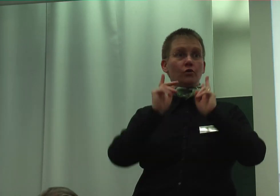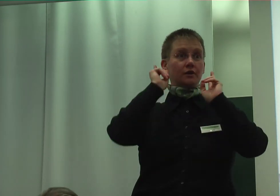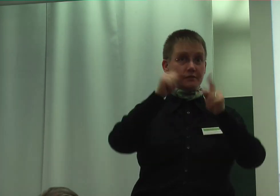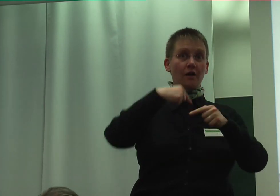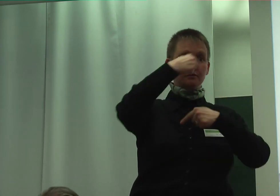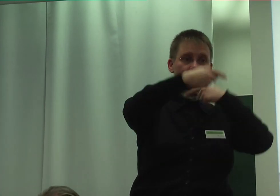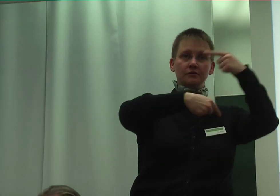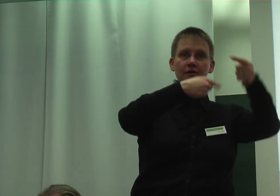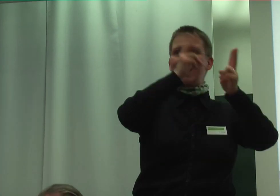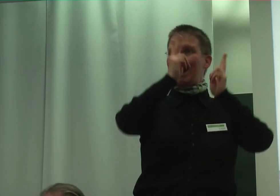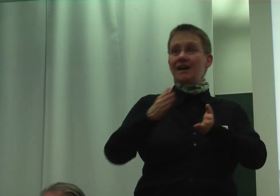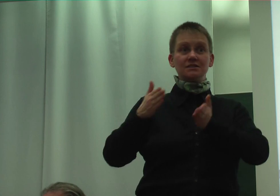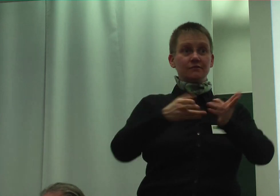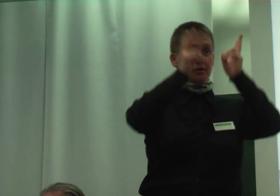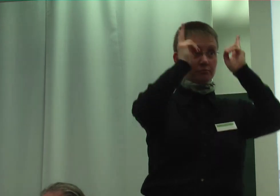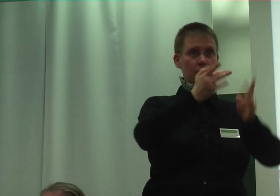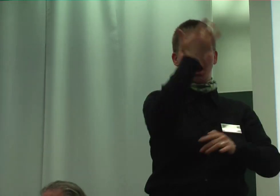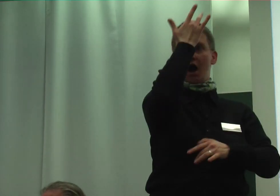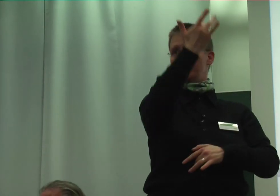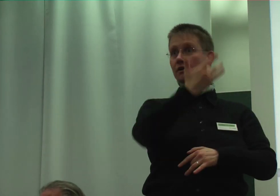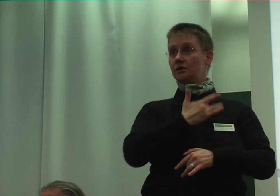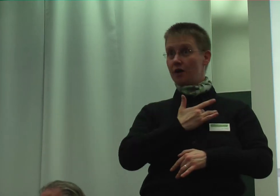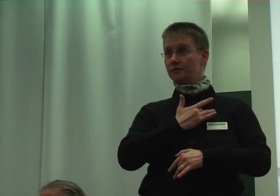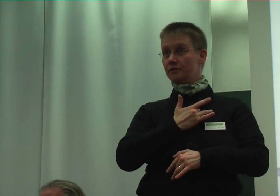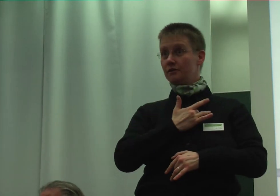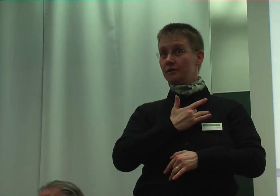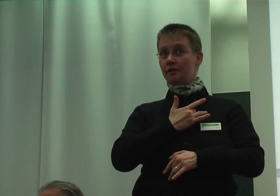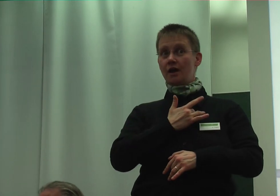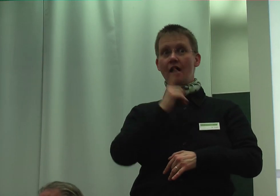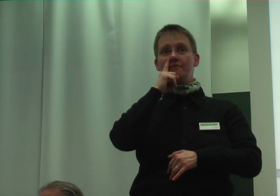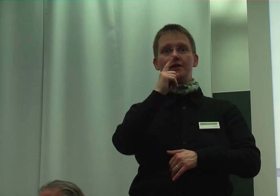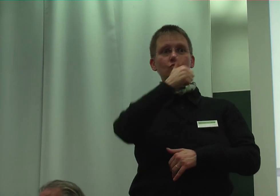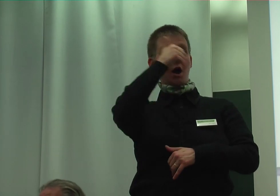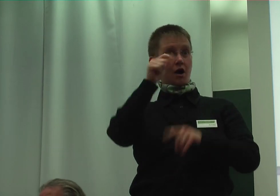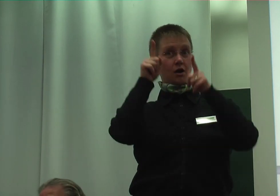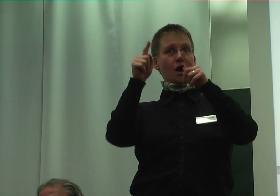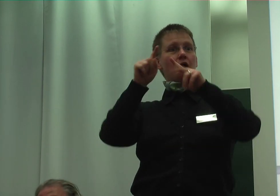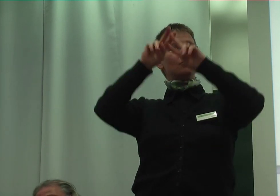Rechtsweg zu seinem Recht, wenn er sich allein auf die UN-Behindernrechtskonvention beruft.